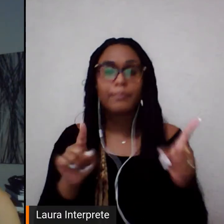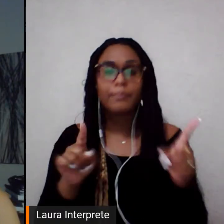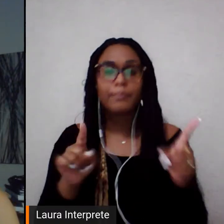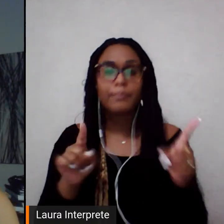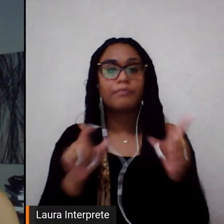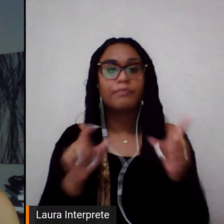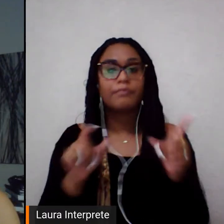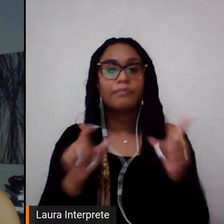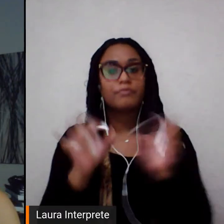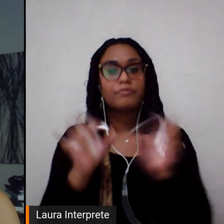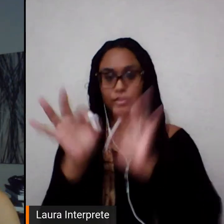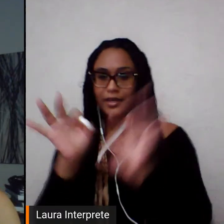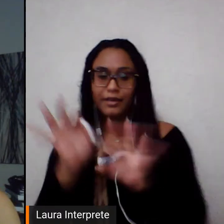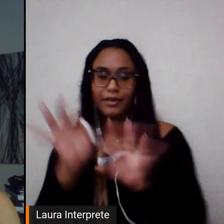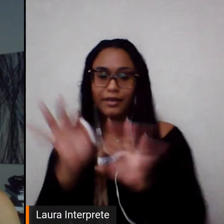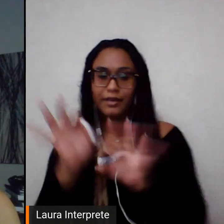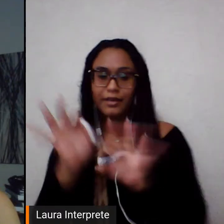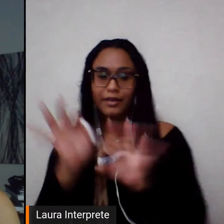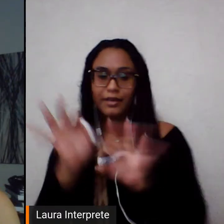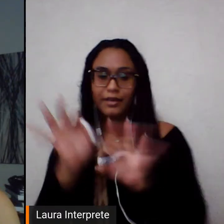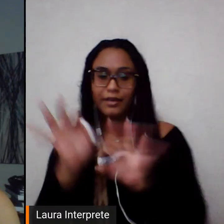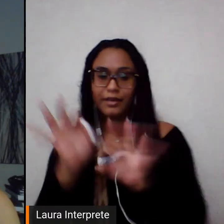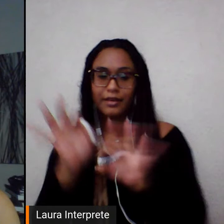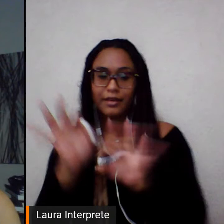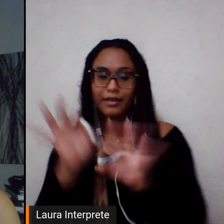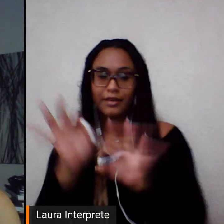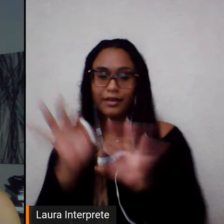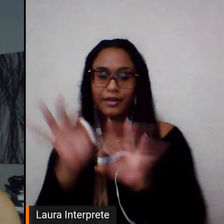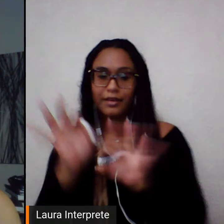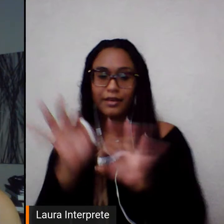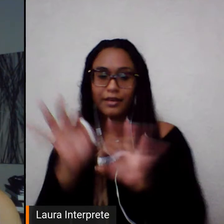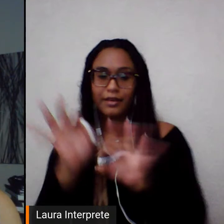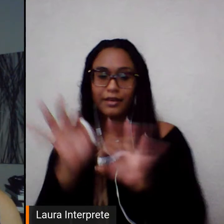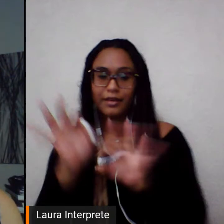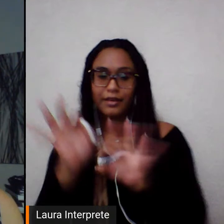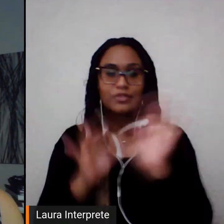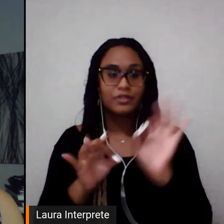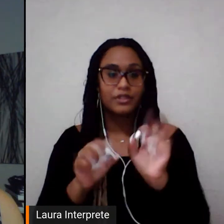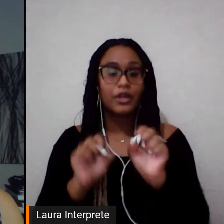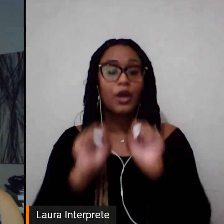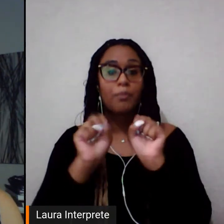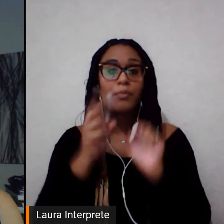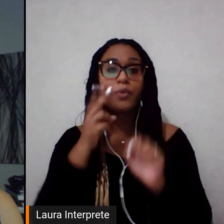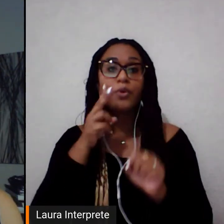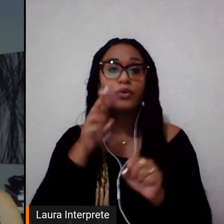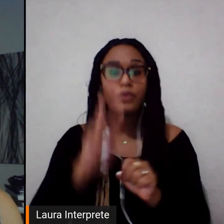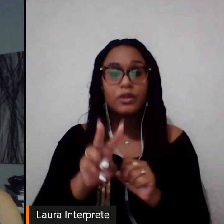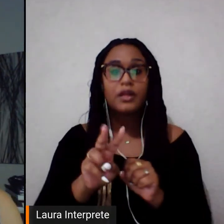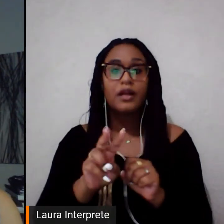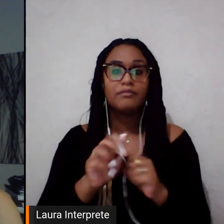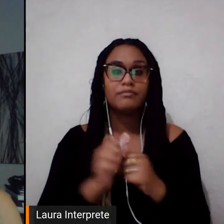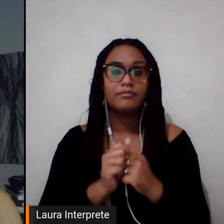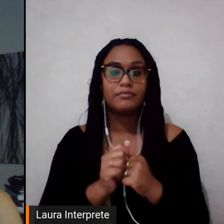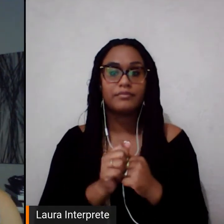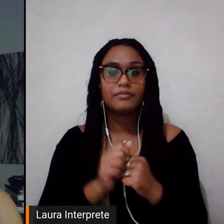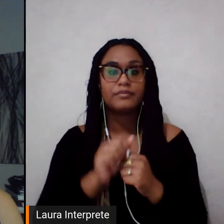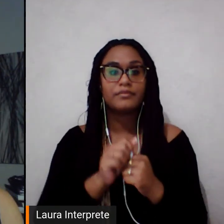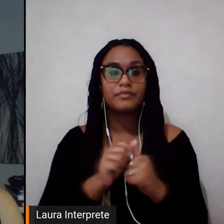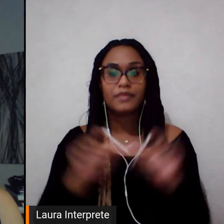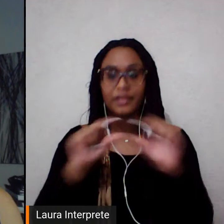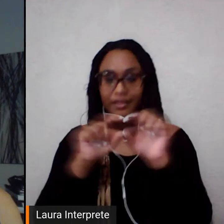nas nossas redes sociais. Para acompanhar, basta entrar no site do Museu do Futebol, que aparece aqui embaixo.